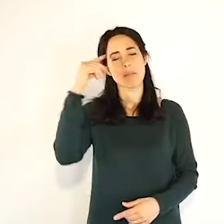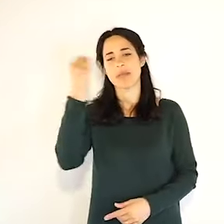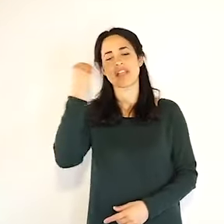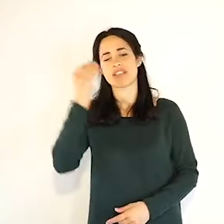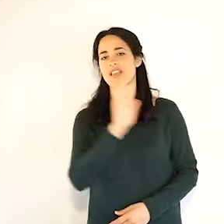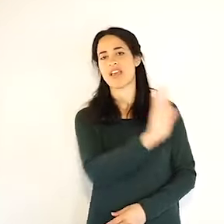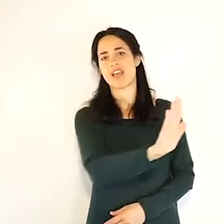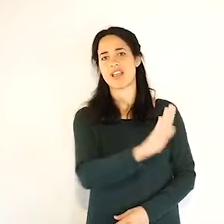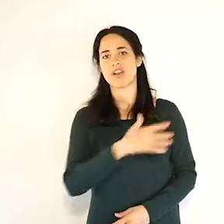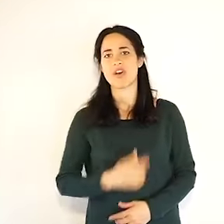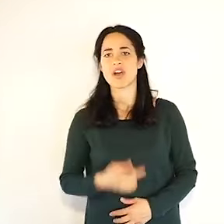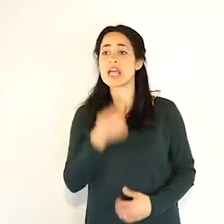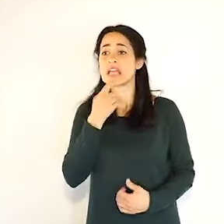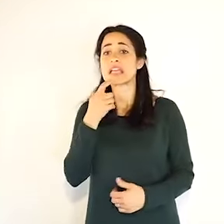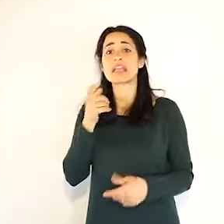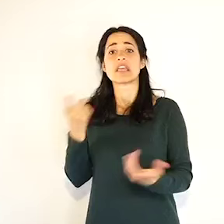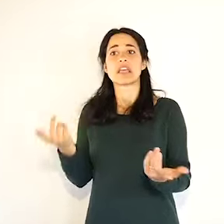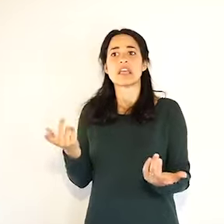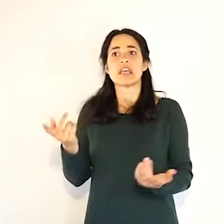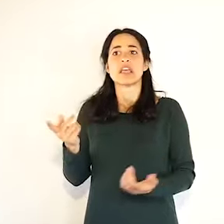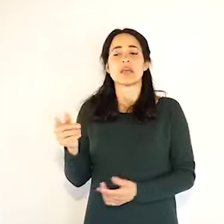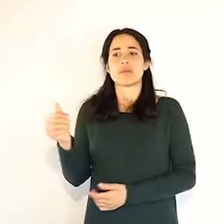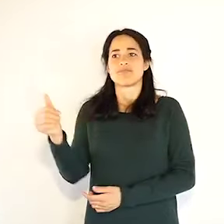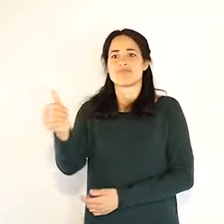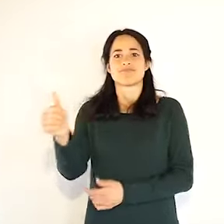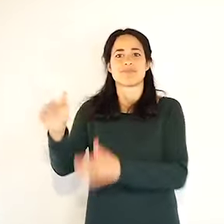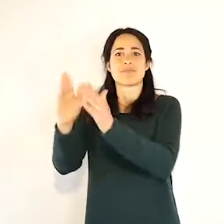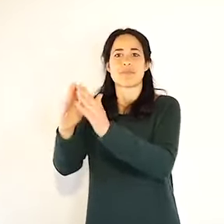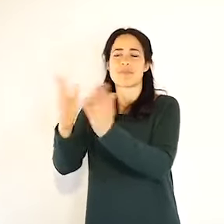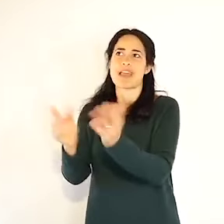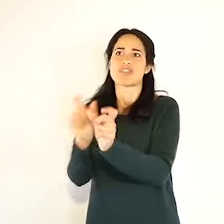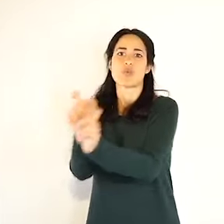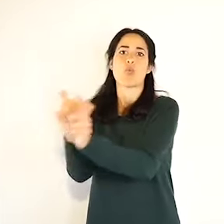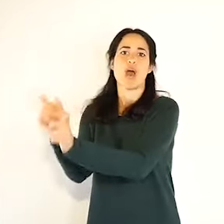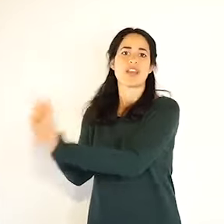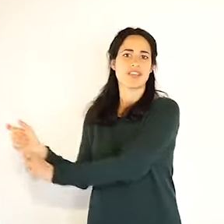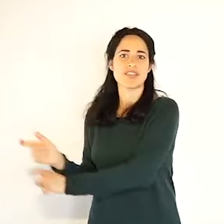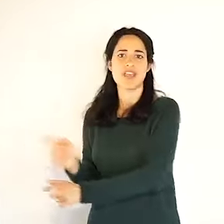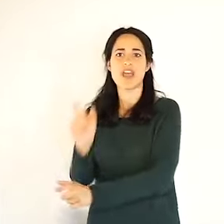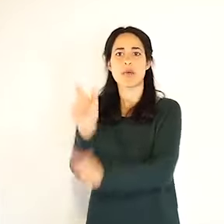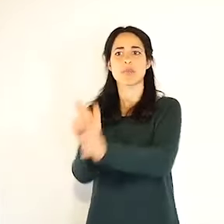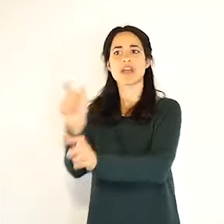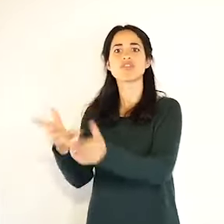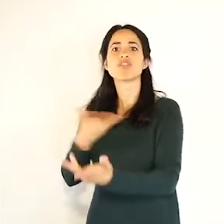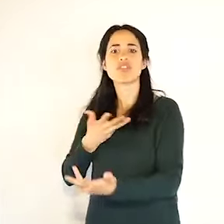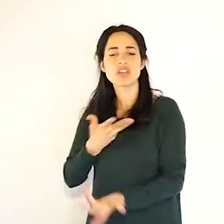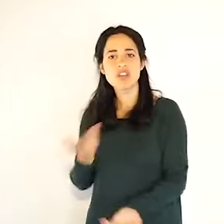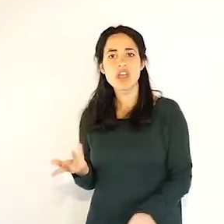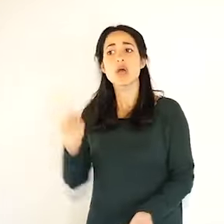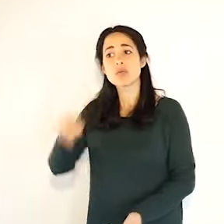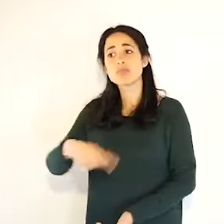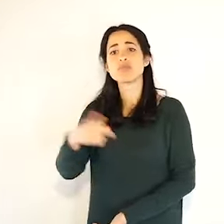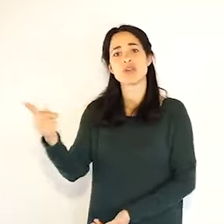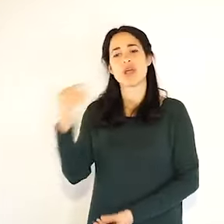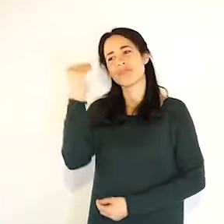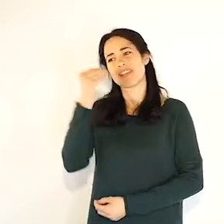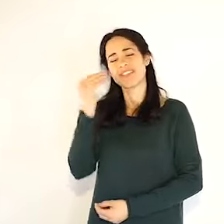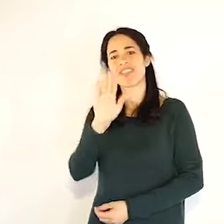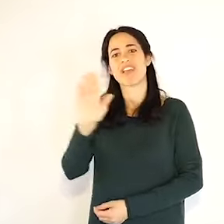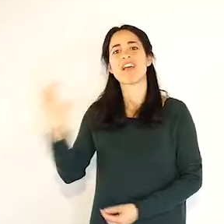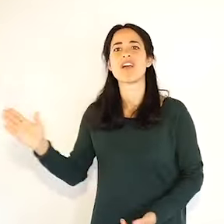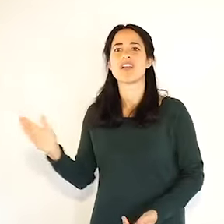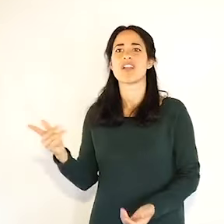che sono in quarantena nella giornata di domani e che quindi anche loro non possono stare